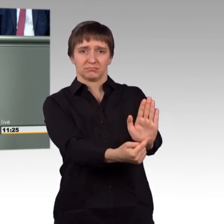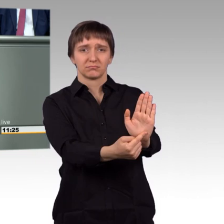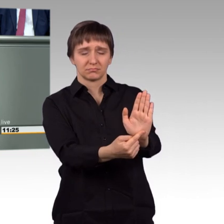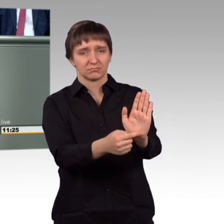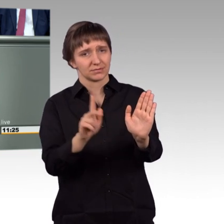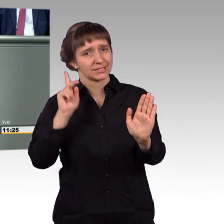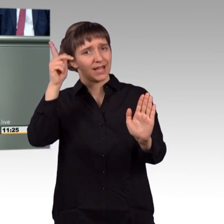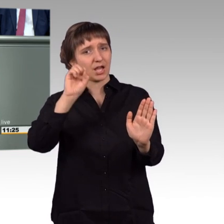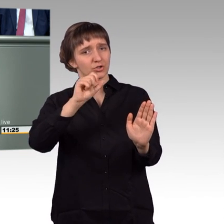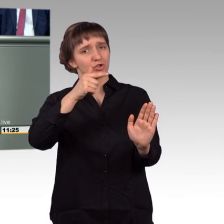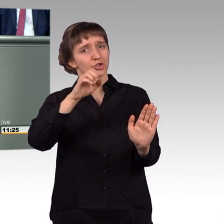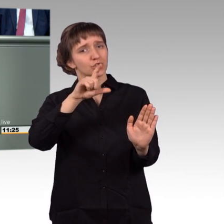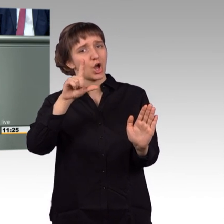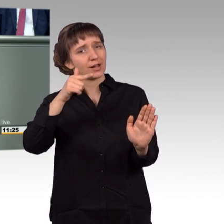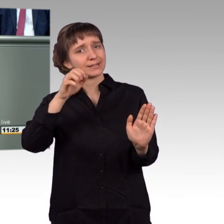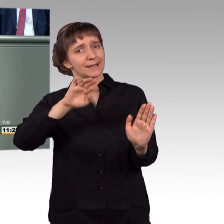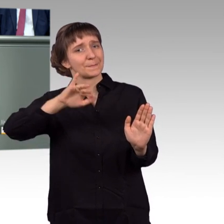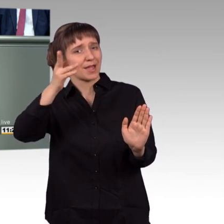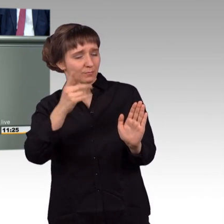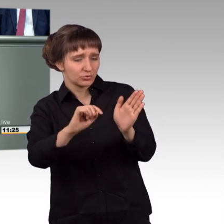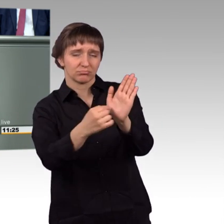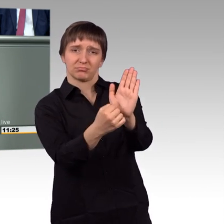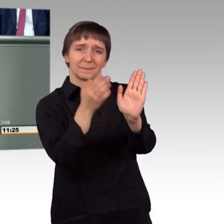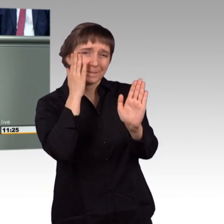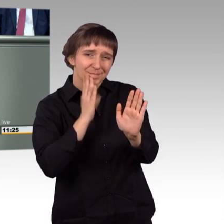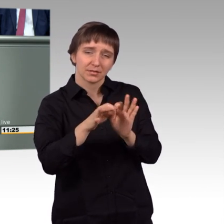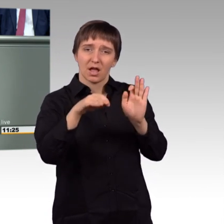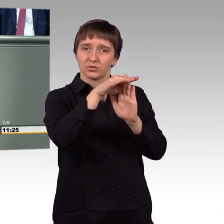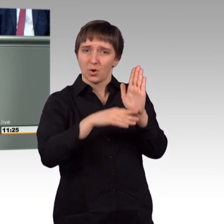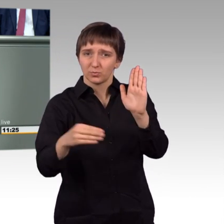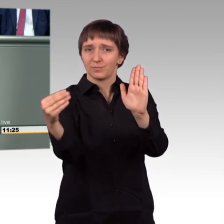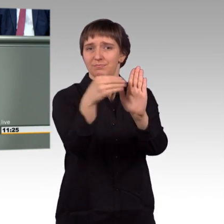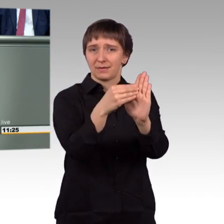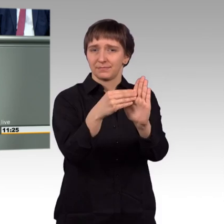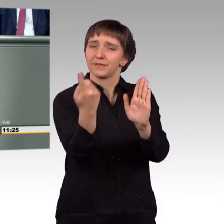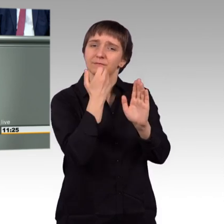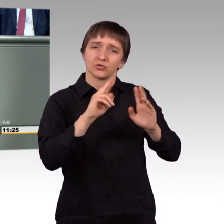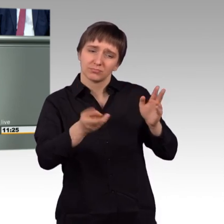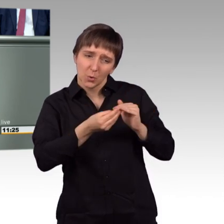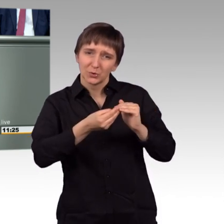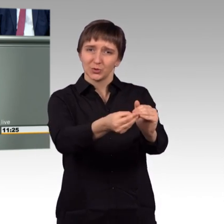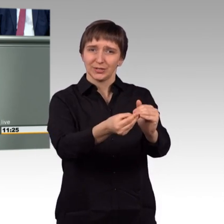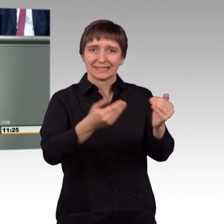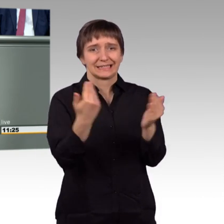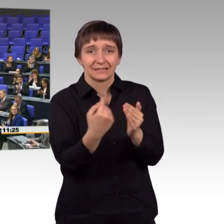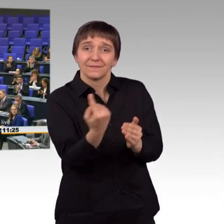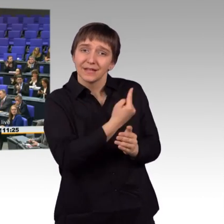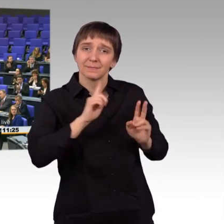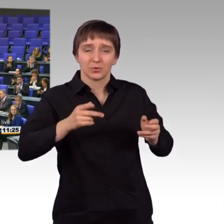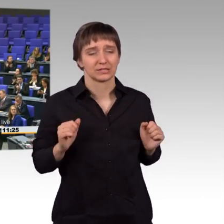das auf die Tagesordnung zu setzen. Und notfalls müssen wir es auf die Tagesordnung setzen, meine sehr verehrten Damen und Herren. und